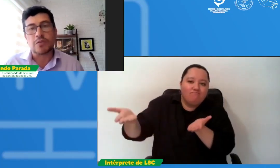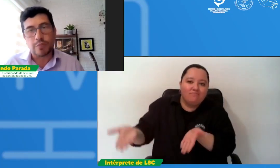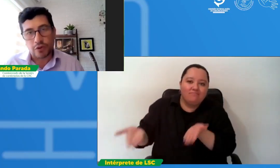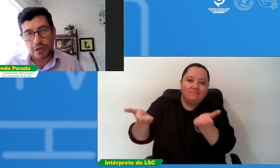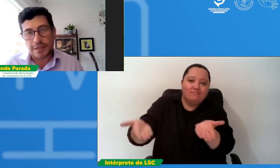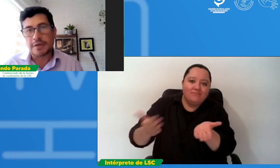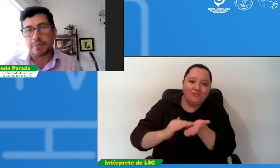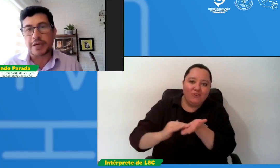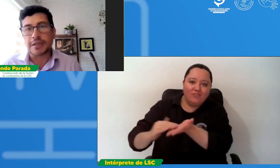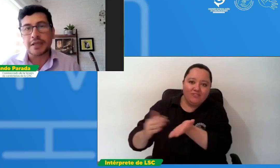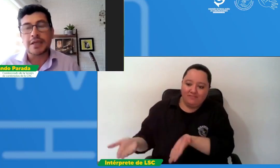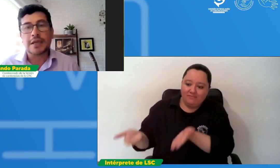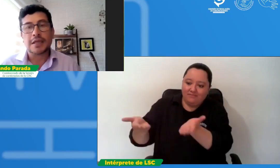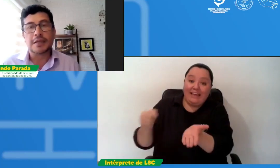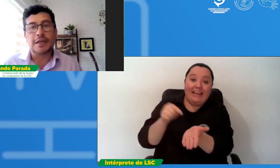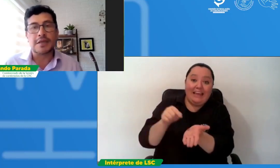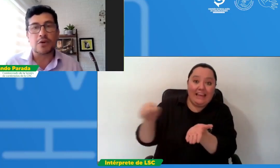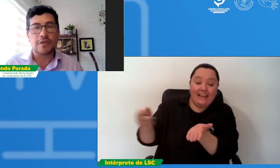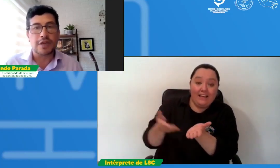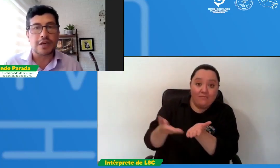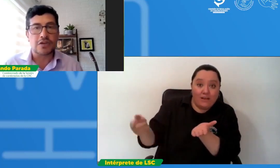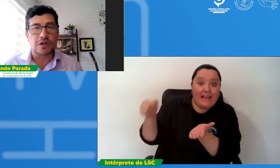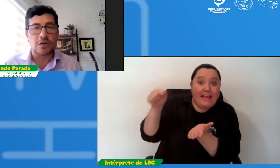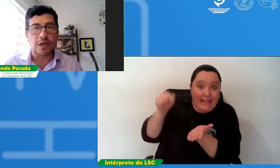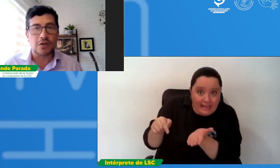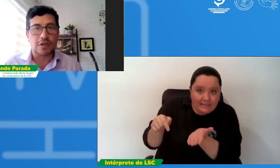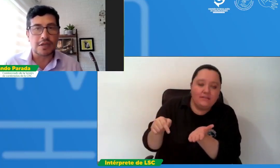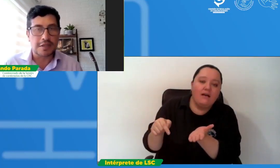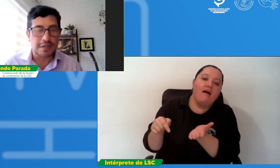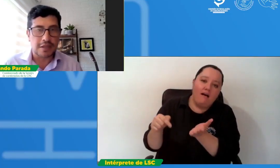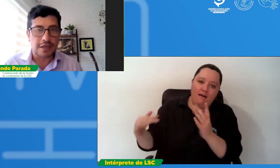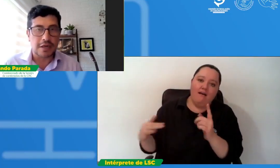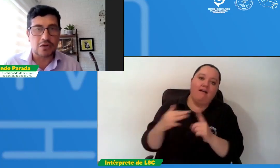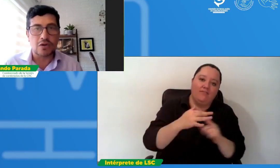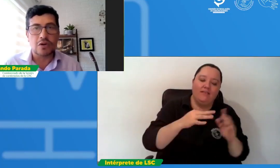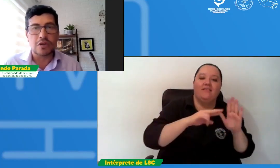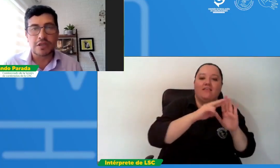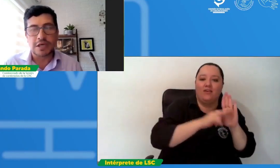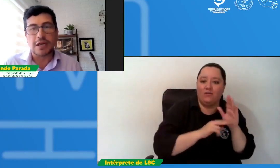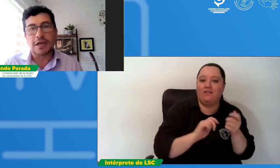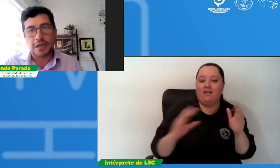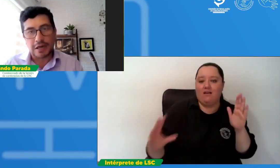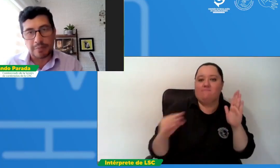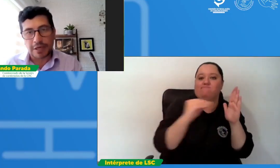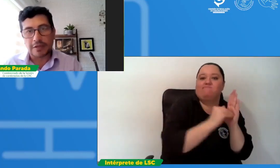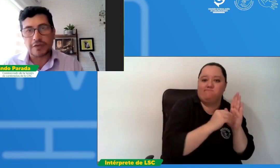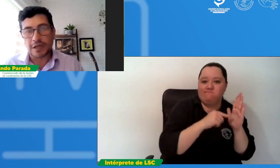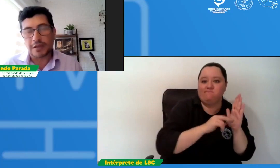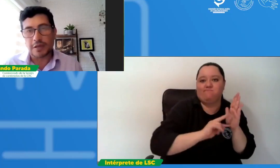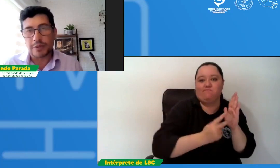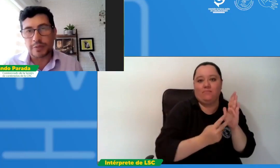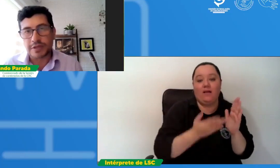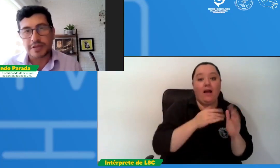podrá ser parte de esa modificación regulatoria si se diera o no ya en la parte final de la propuesta